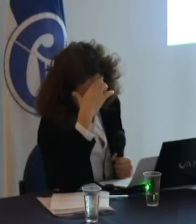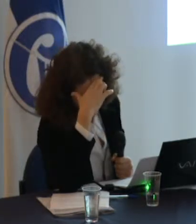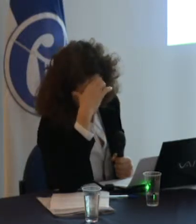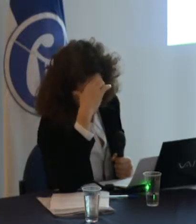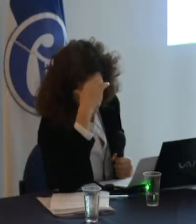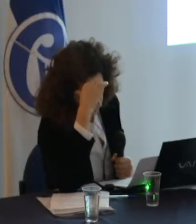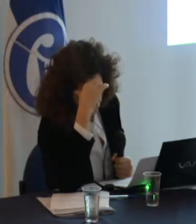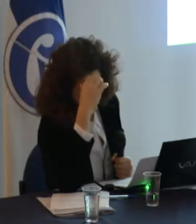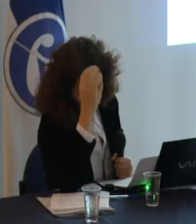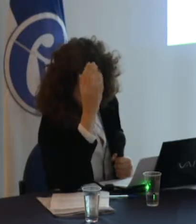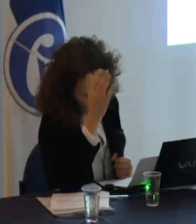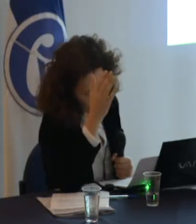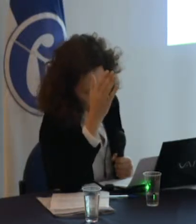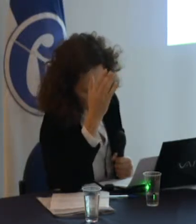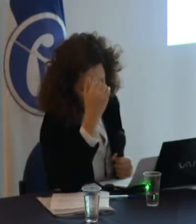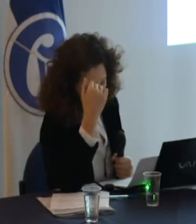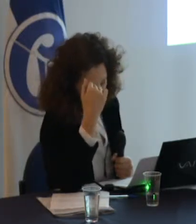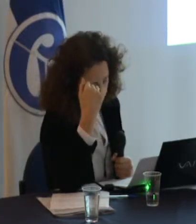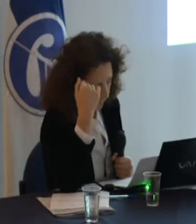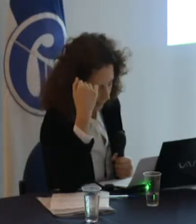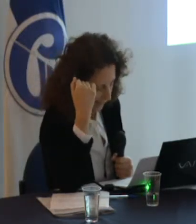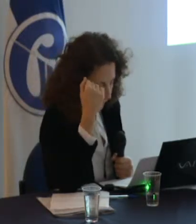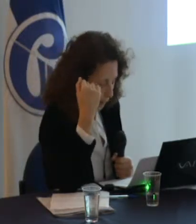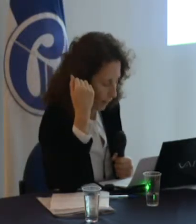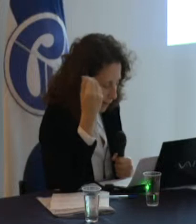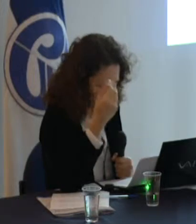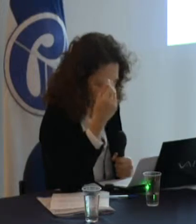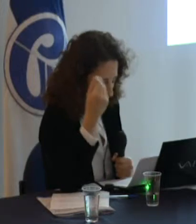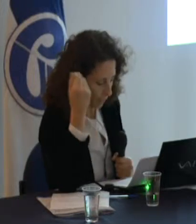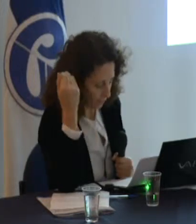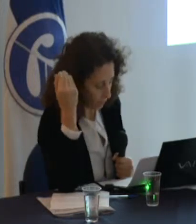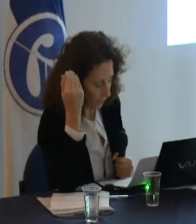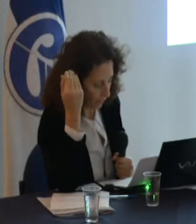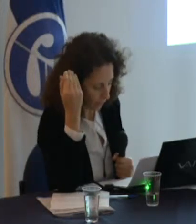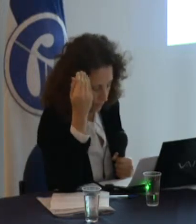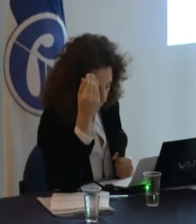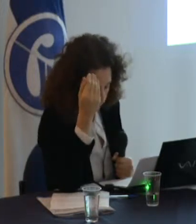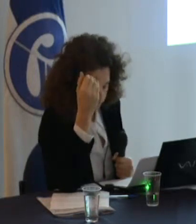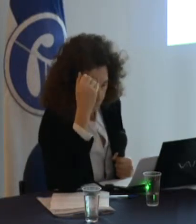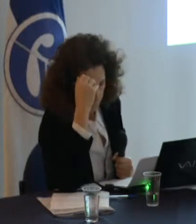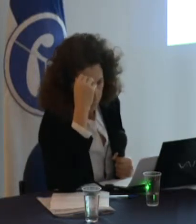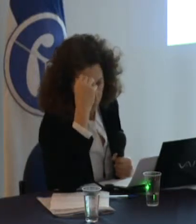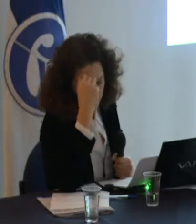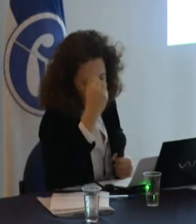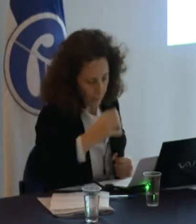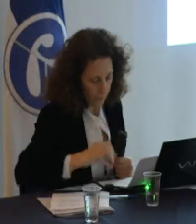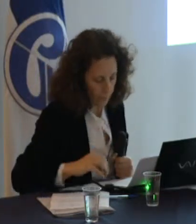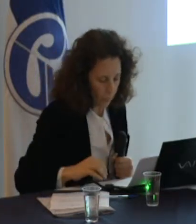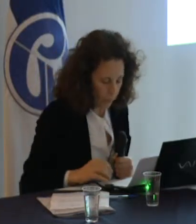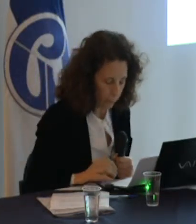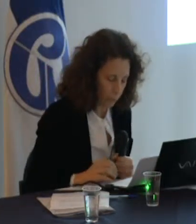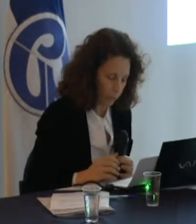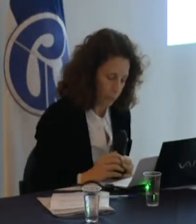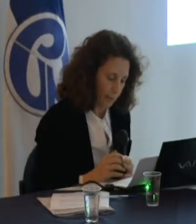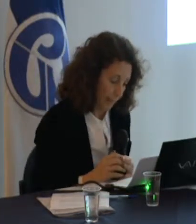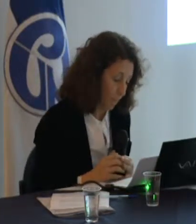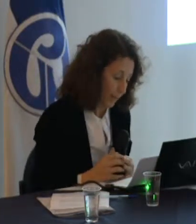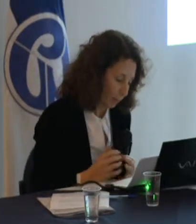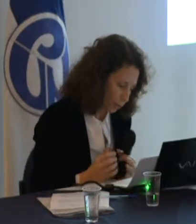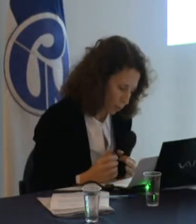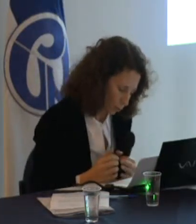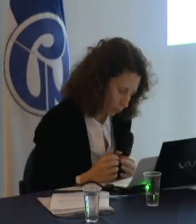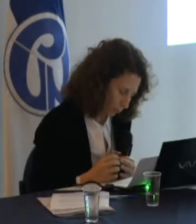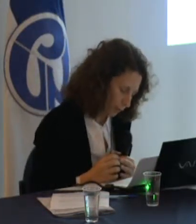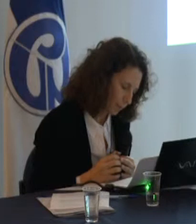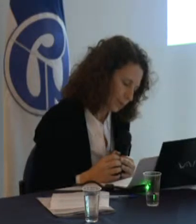una igualdad que es del orden de la equivalencia la similaridad ya que la educación